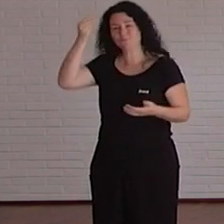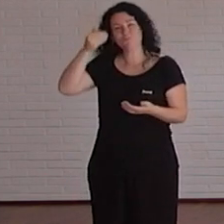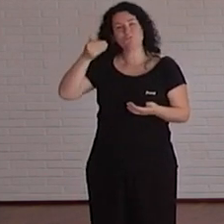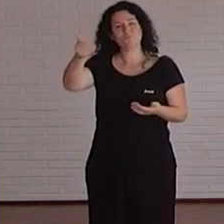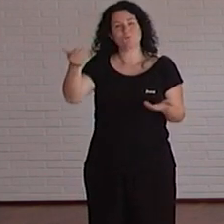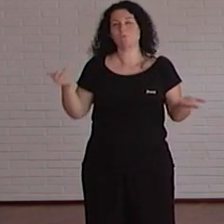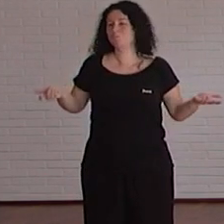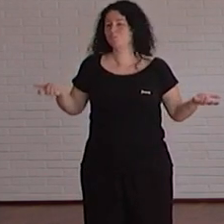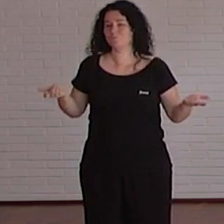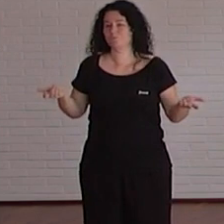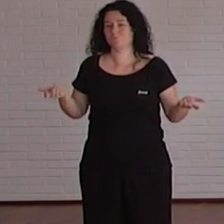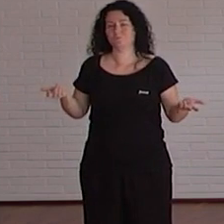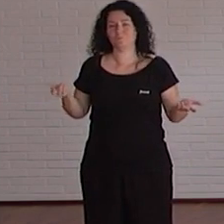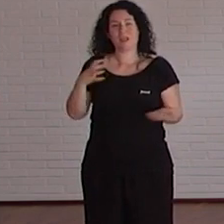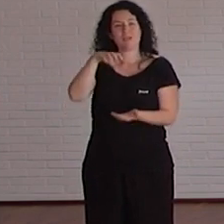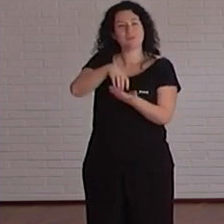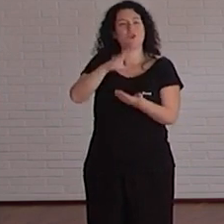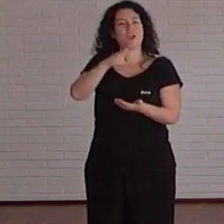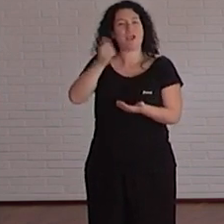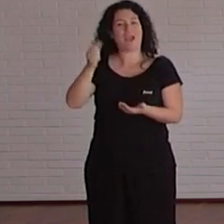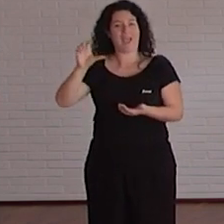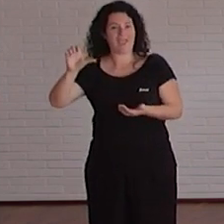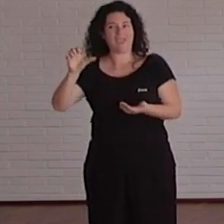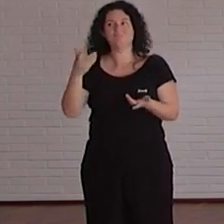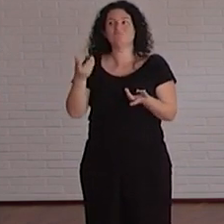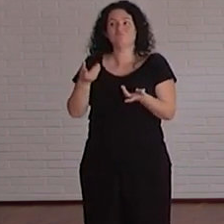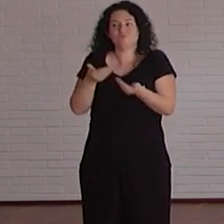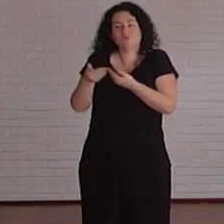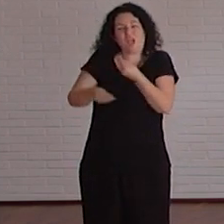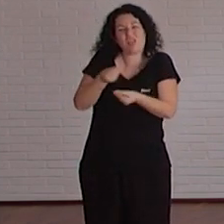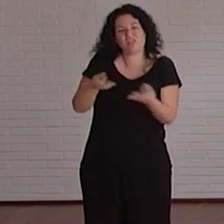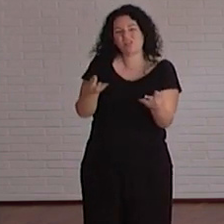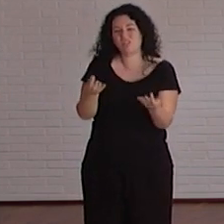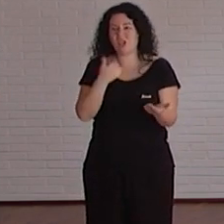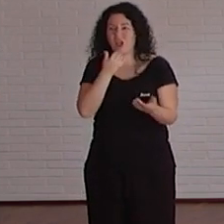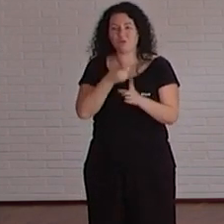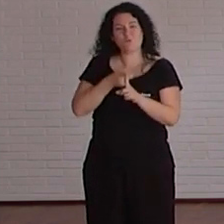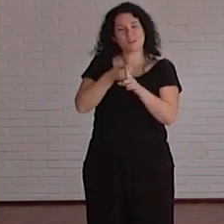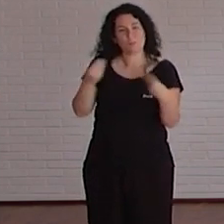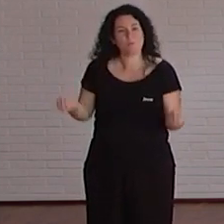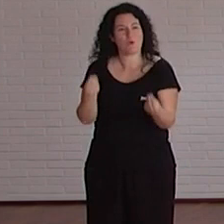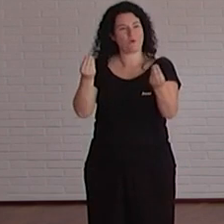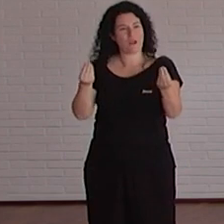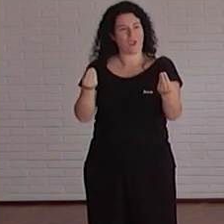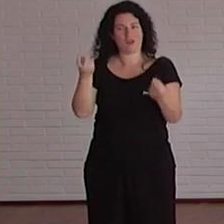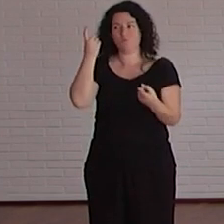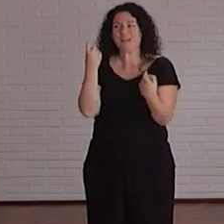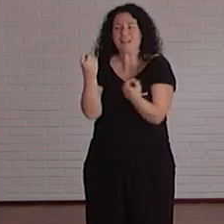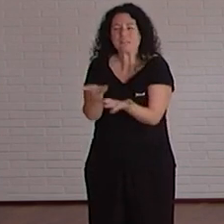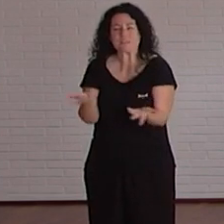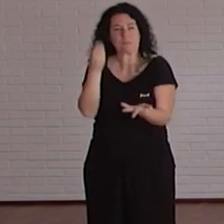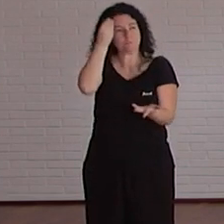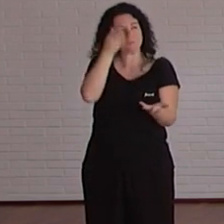para el centro apoyar estudiantes que puede hacer que necesita la universidad que necesitan los estudiantes